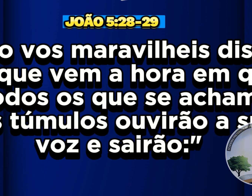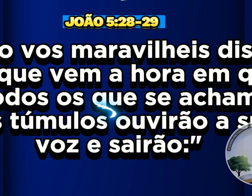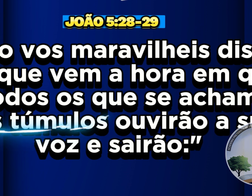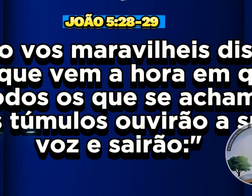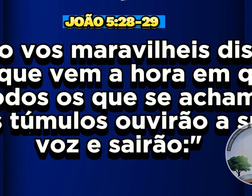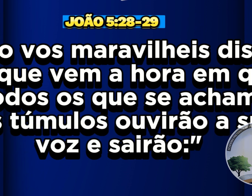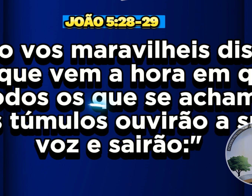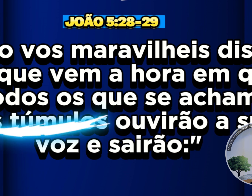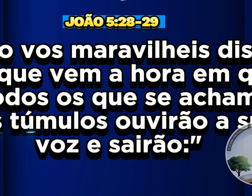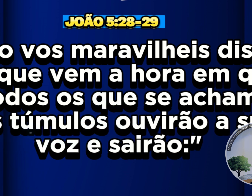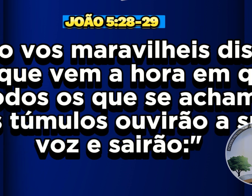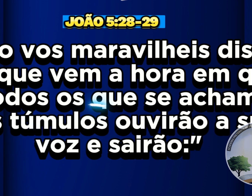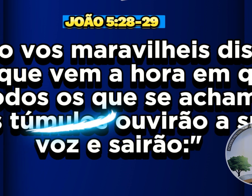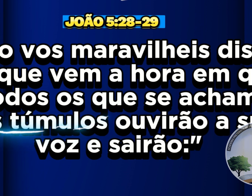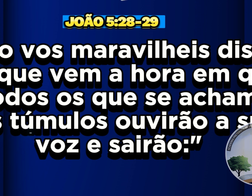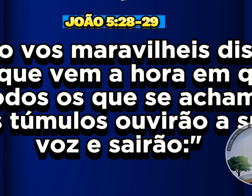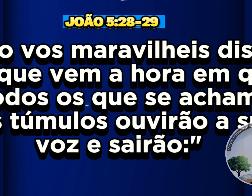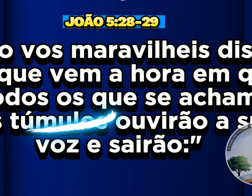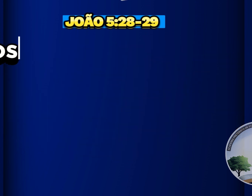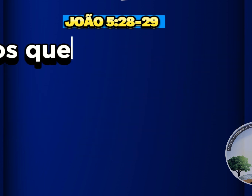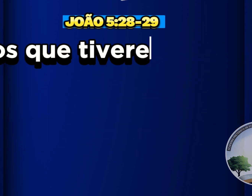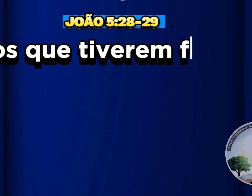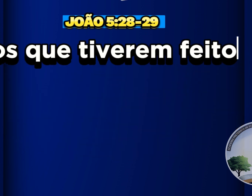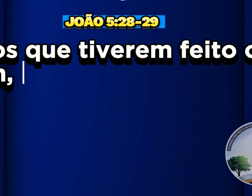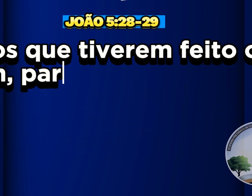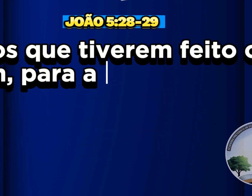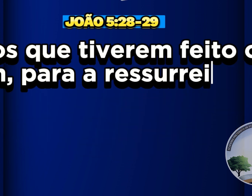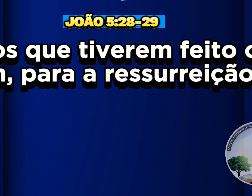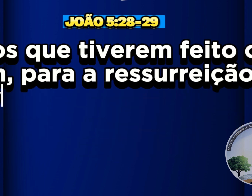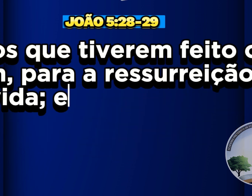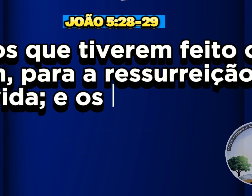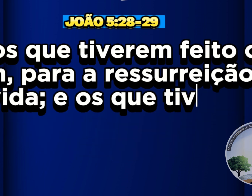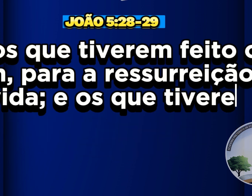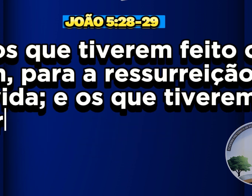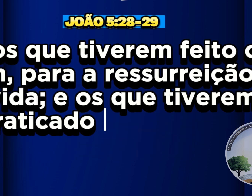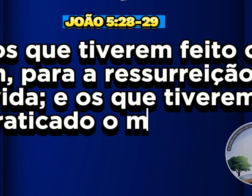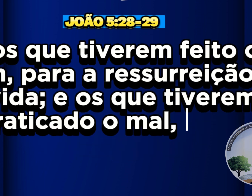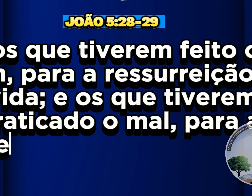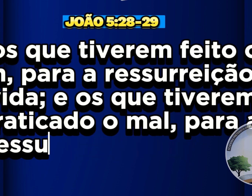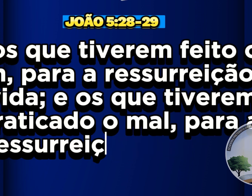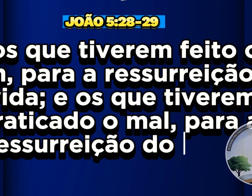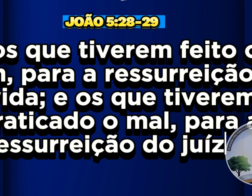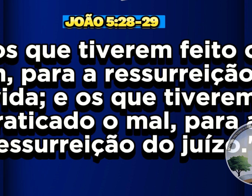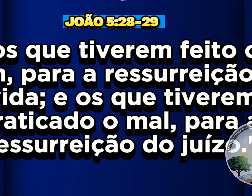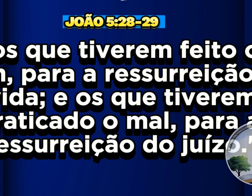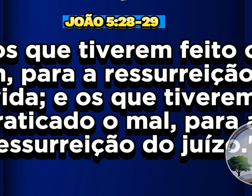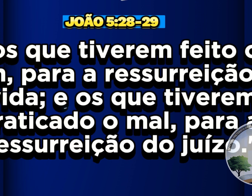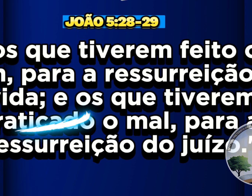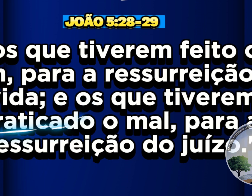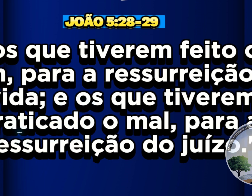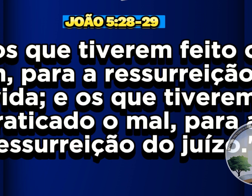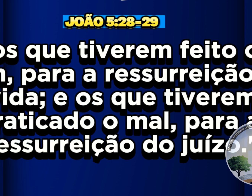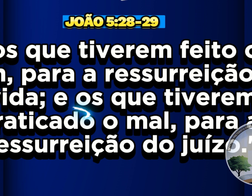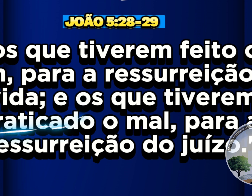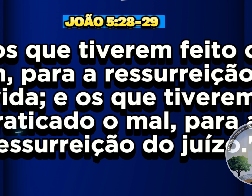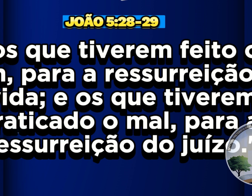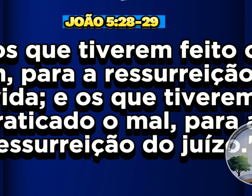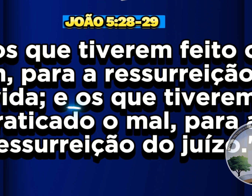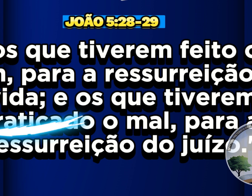ouvirão a sua voz e sairão sairão os que estiverem feito bem para a ressurreição da vida e os que estiverem